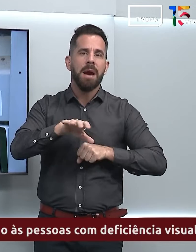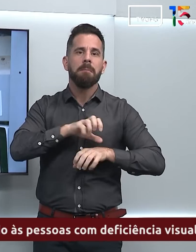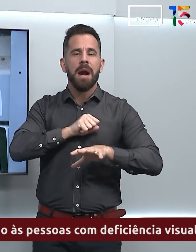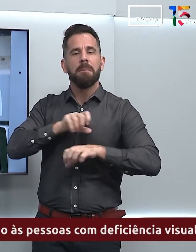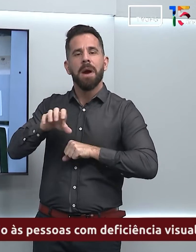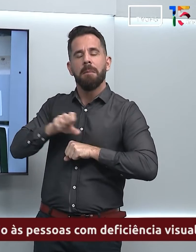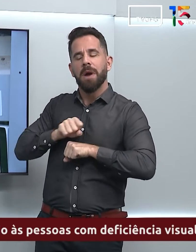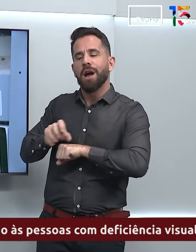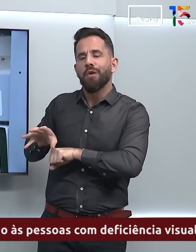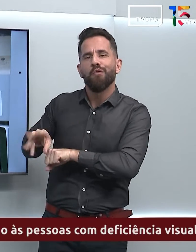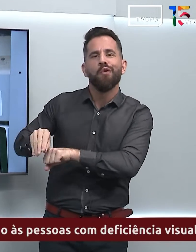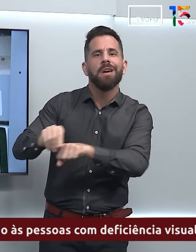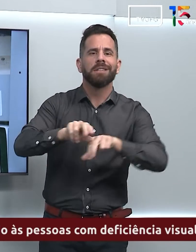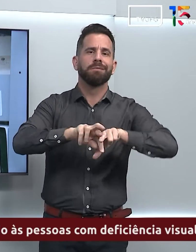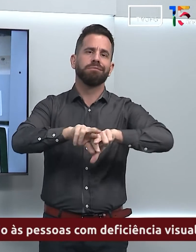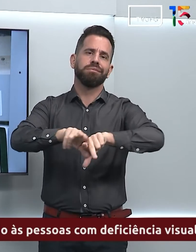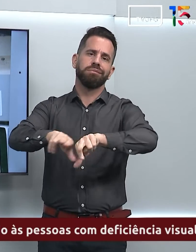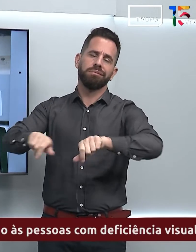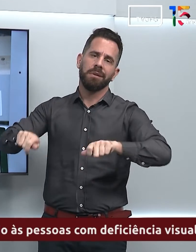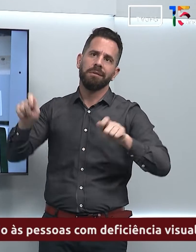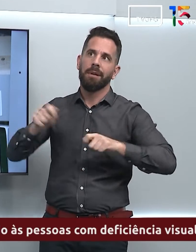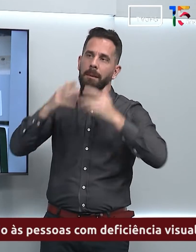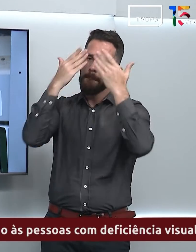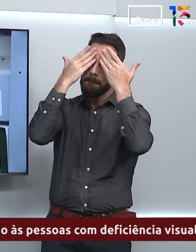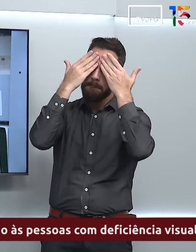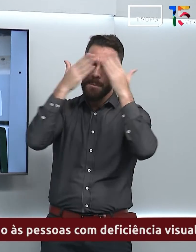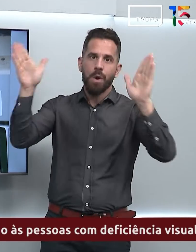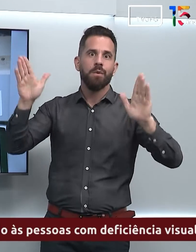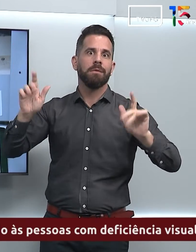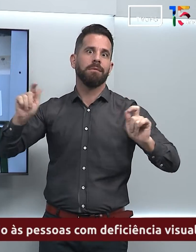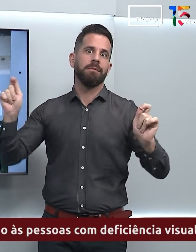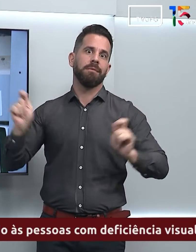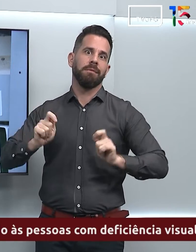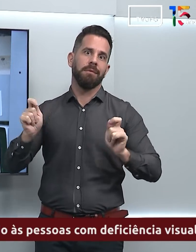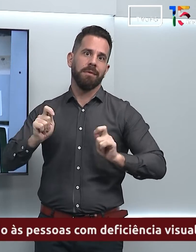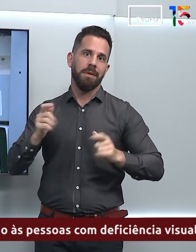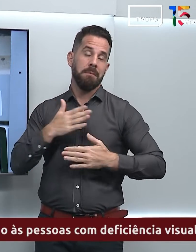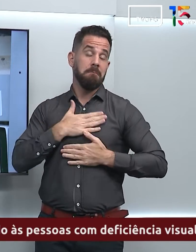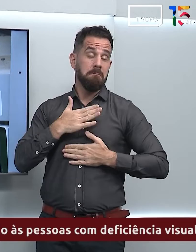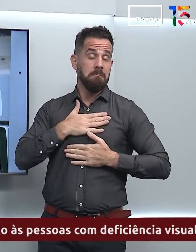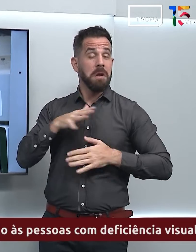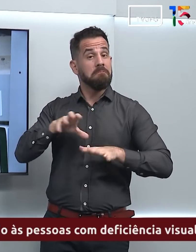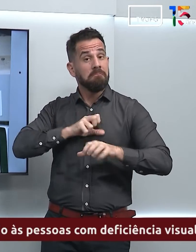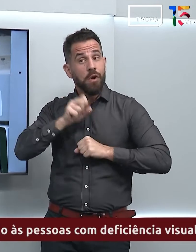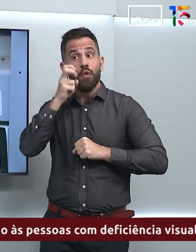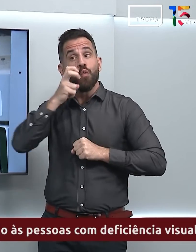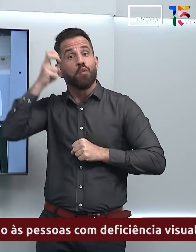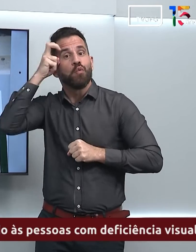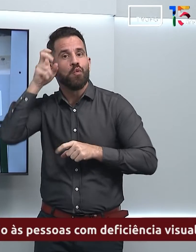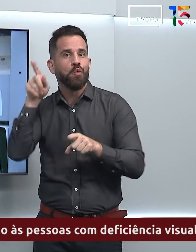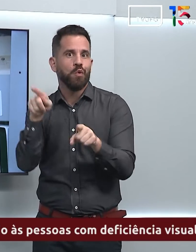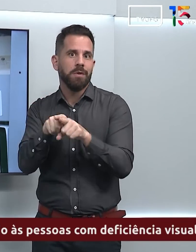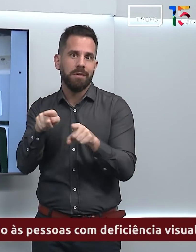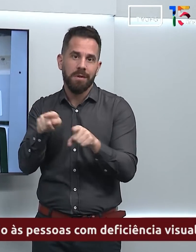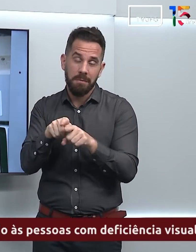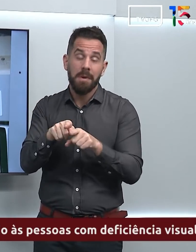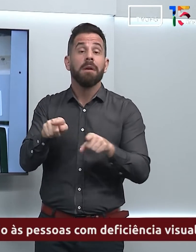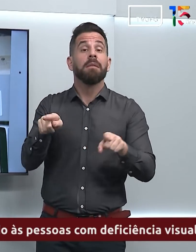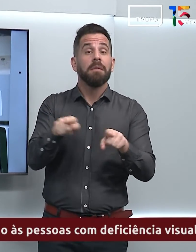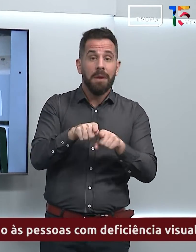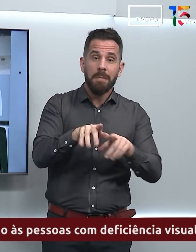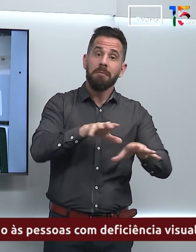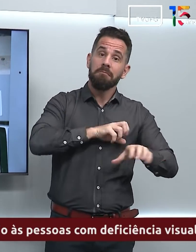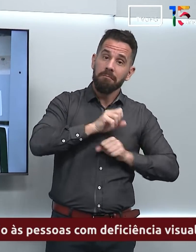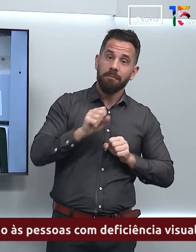expandir o meu espaço cultural e também o meu espaço